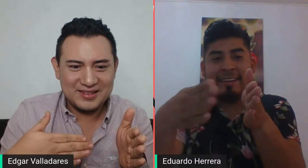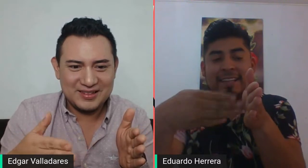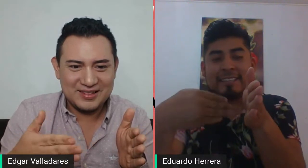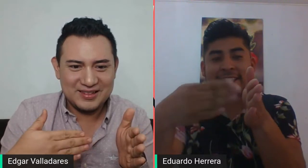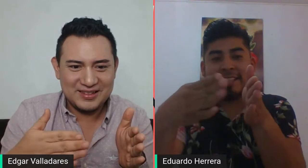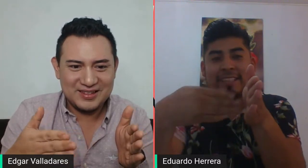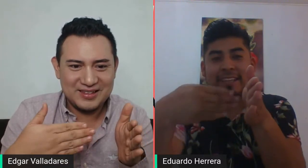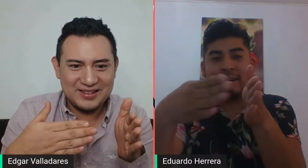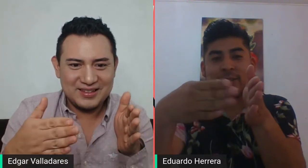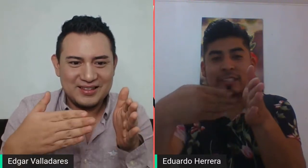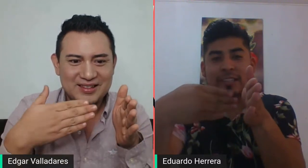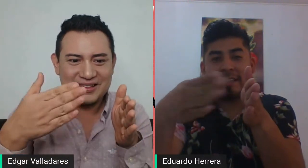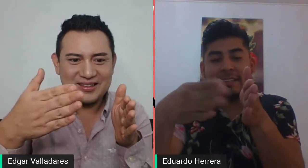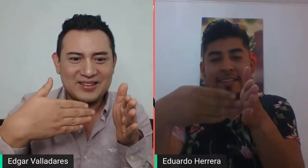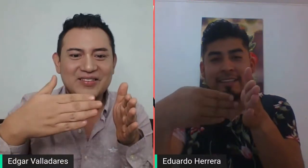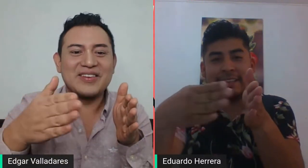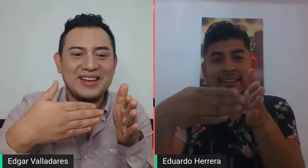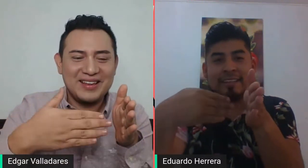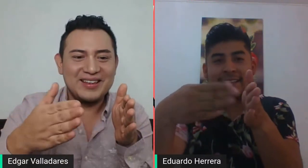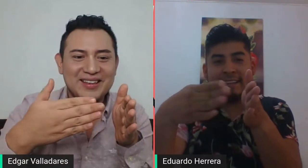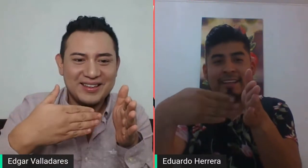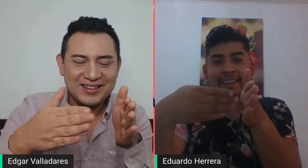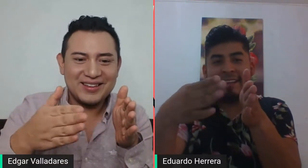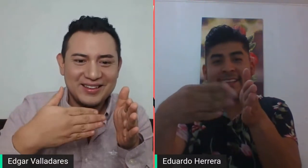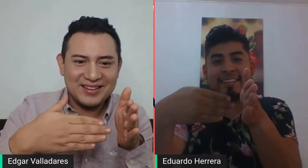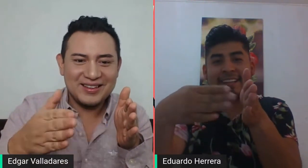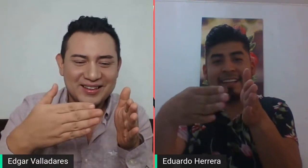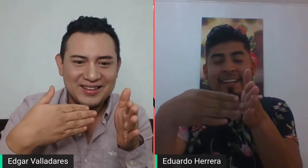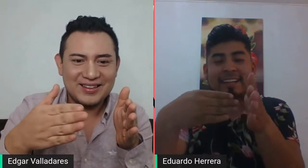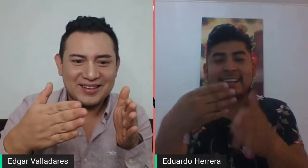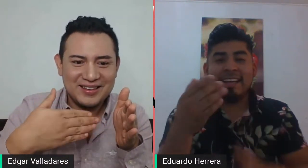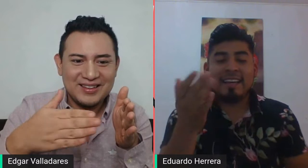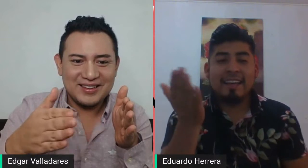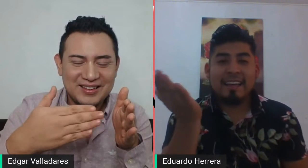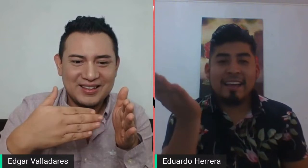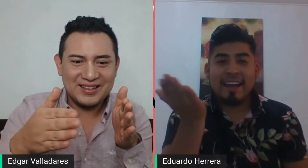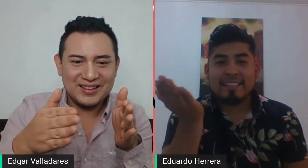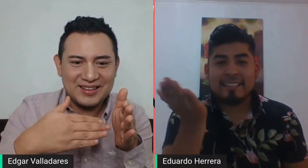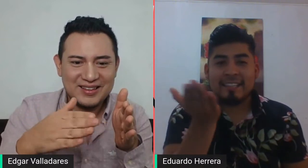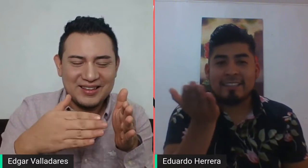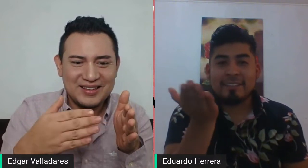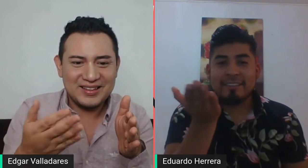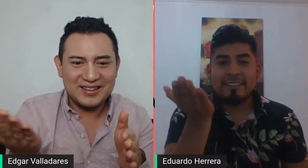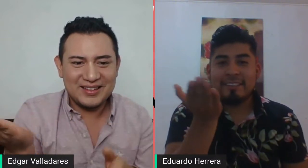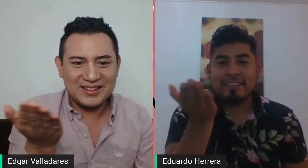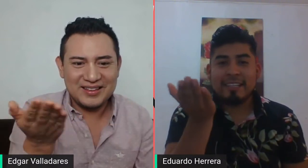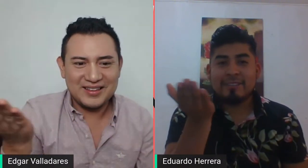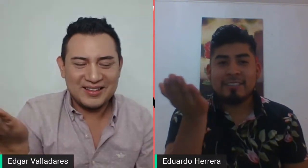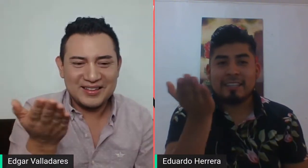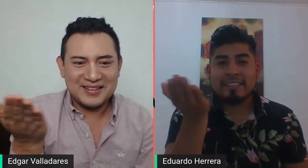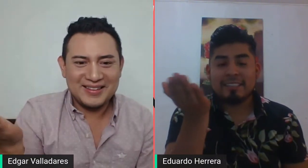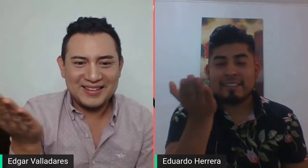Esta es la seña de cocina. Ok. ¿Sale? Haciendo. Esto es de hacer.